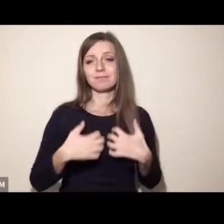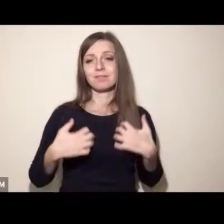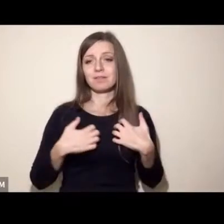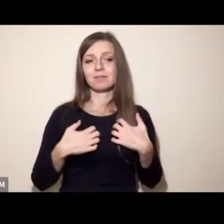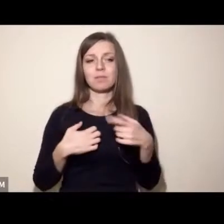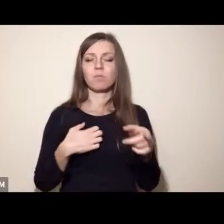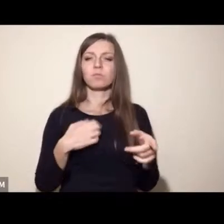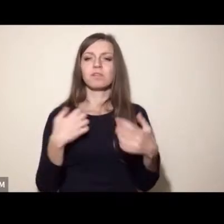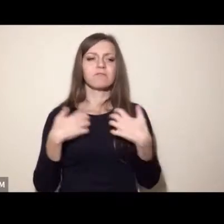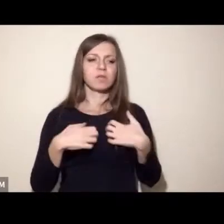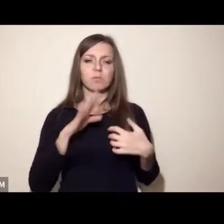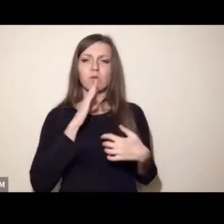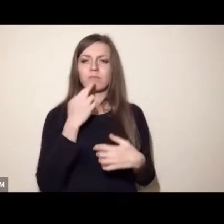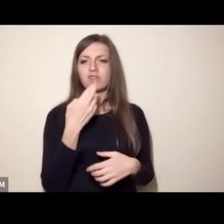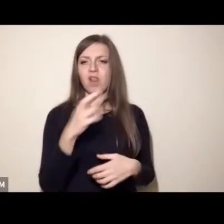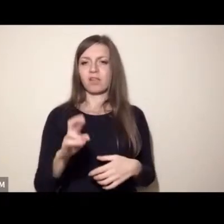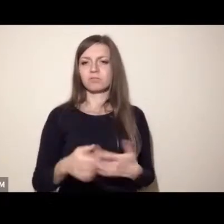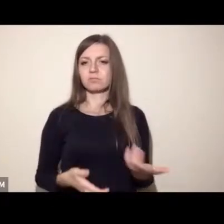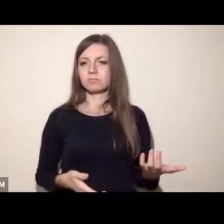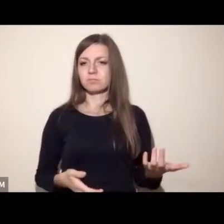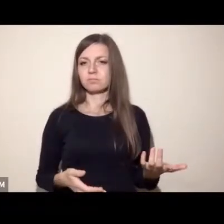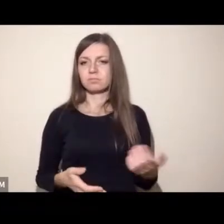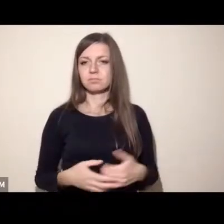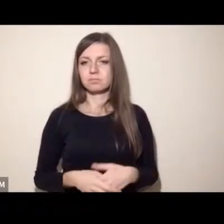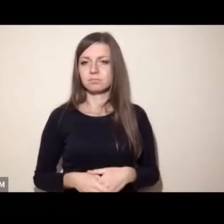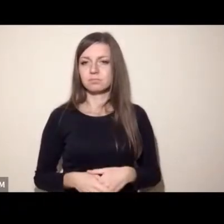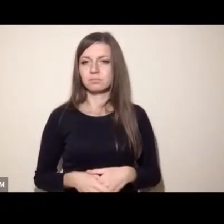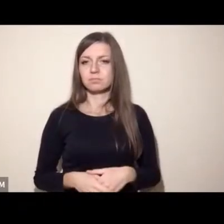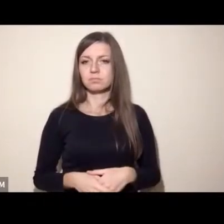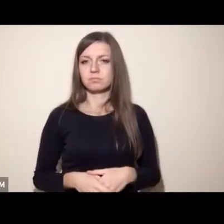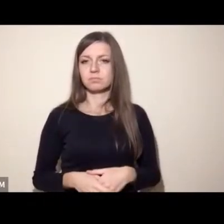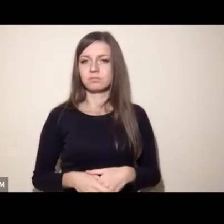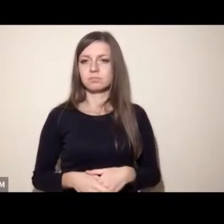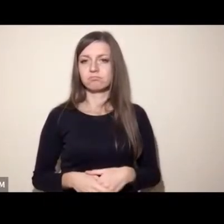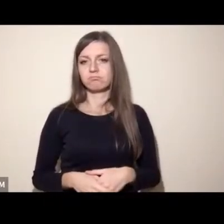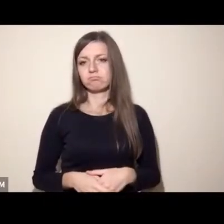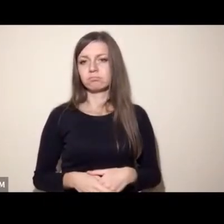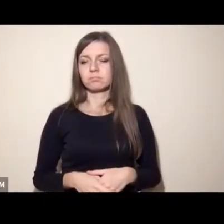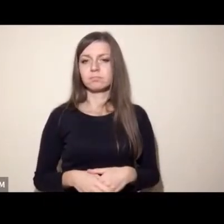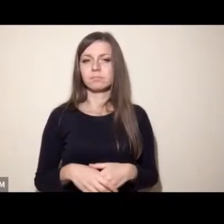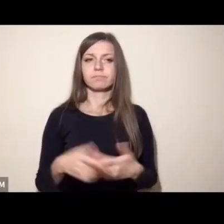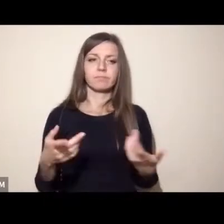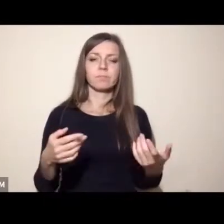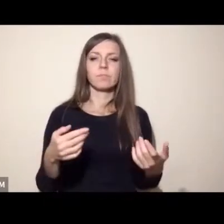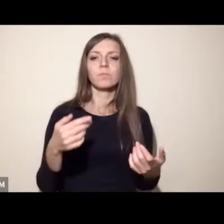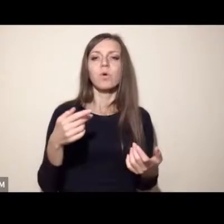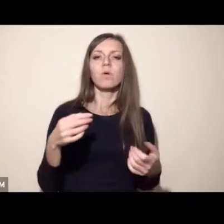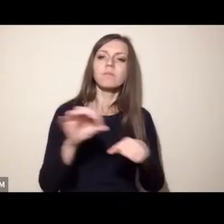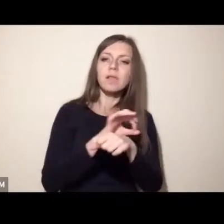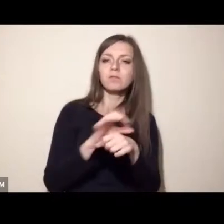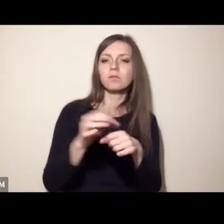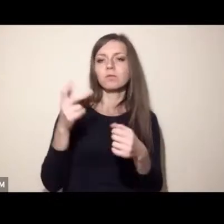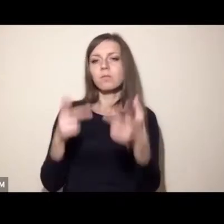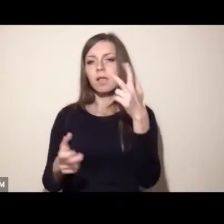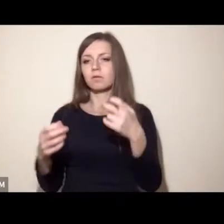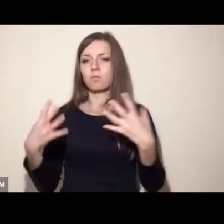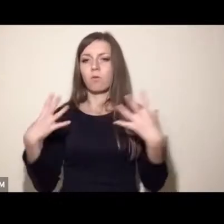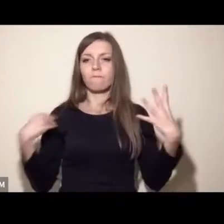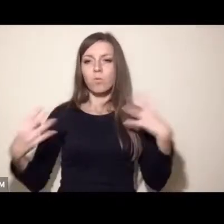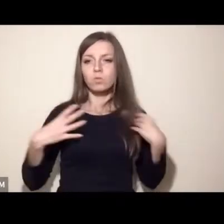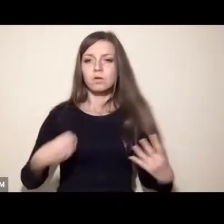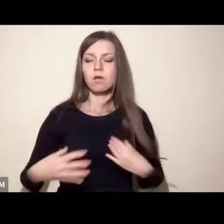produkty, które są używane w przemyśle mięsnym, mleczarskim czy pudrzarskim,